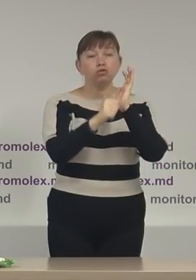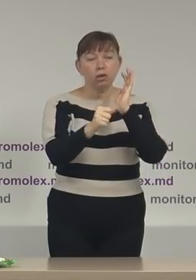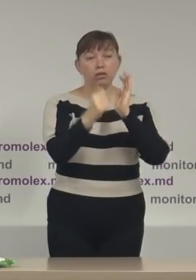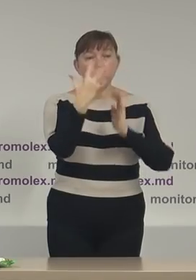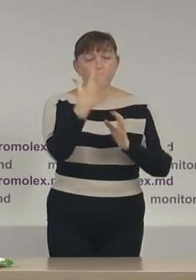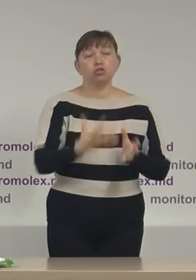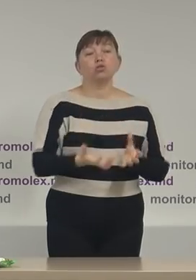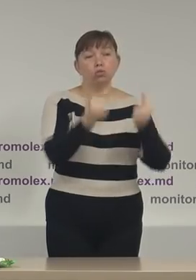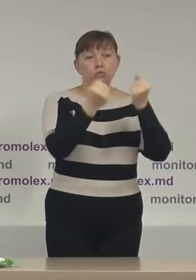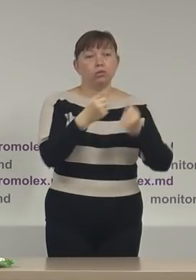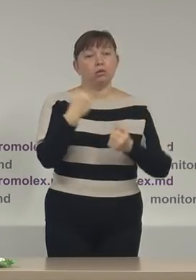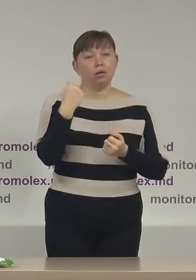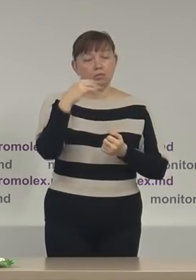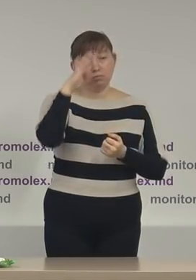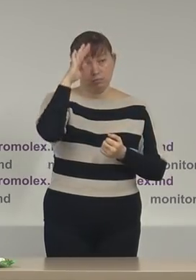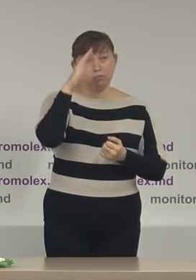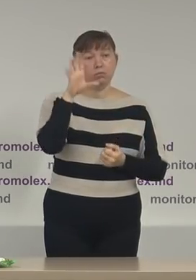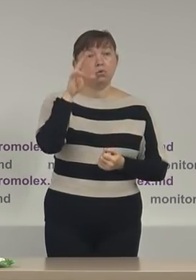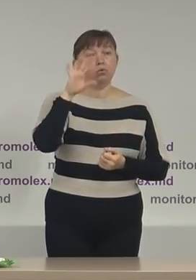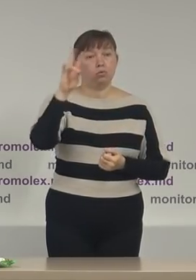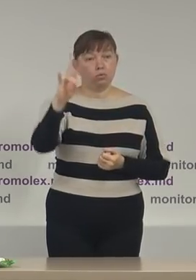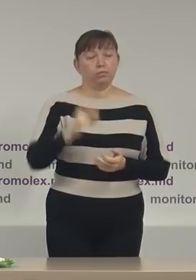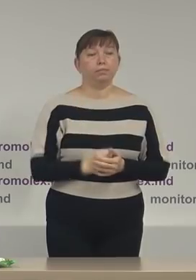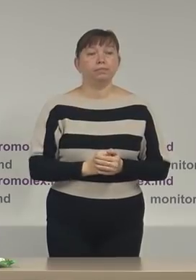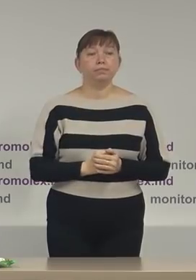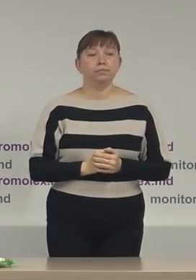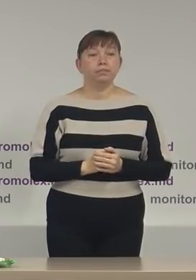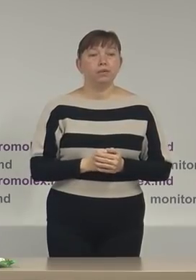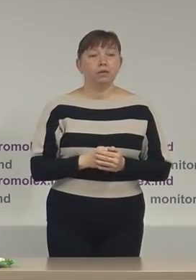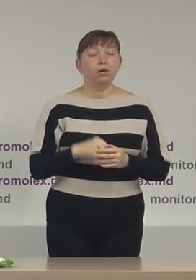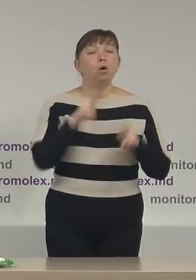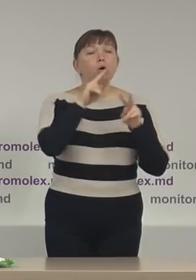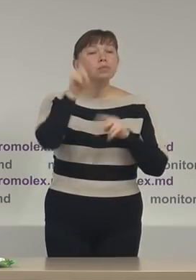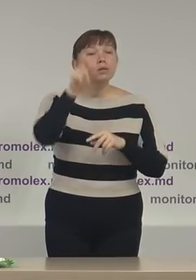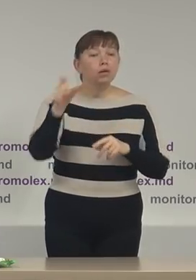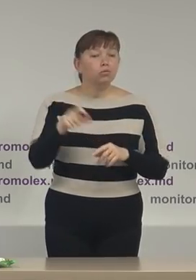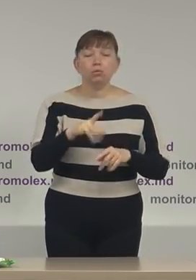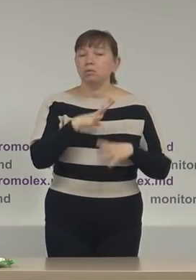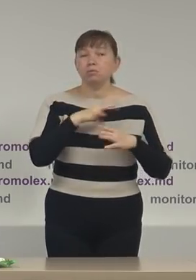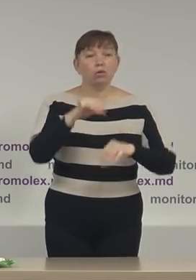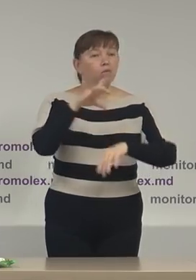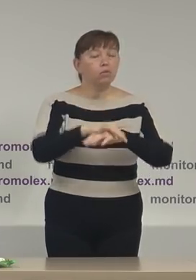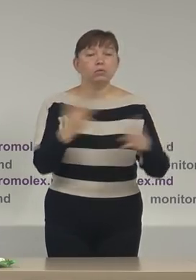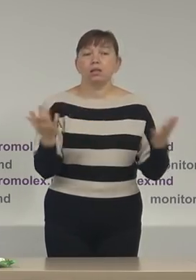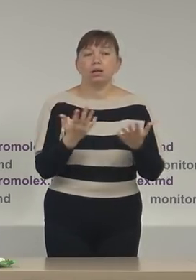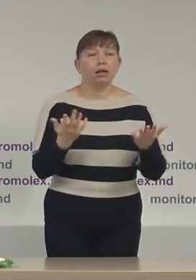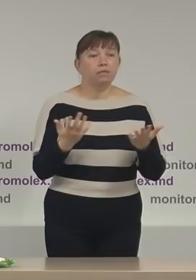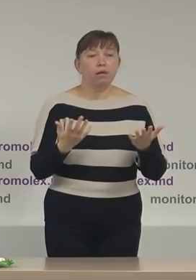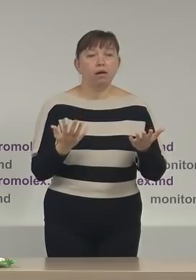în susținerea domnului Igor Dodon. Observatorii nu au fixat careva